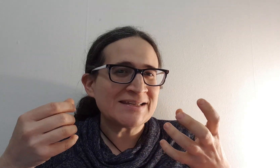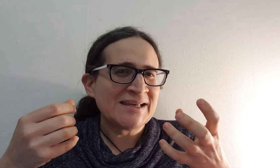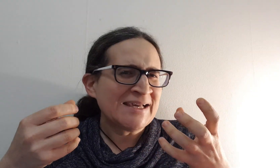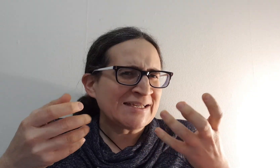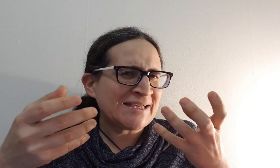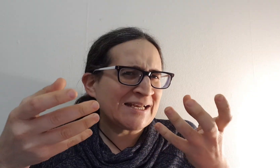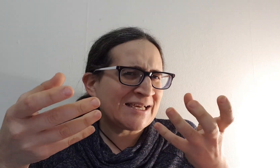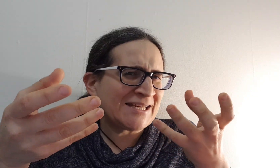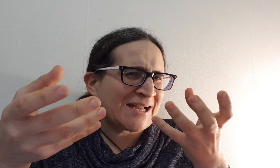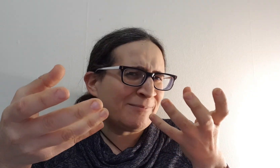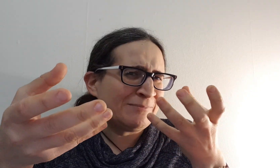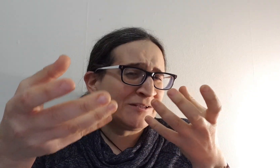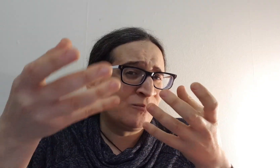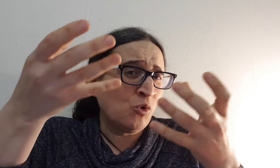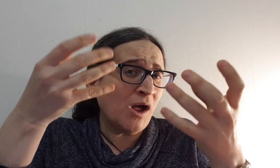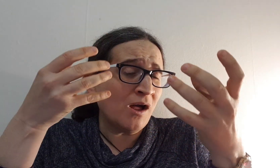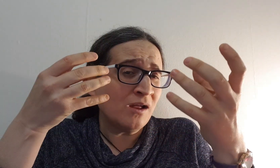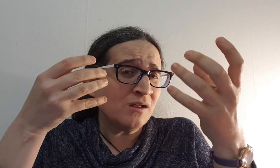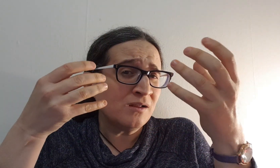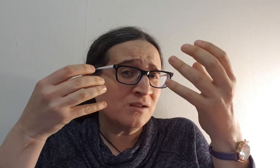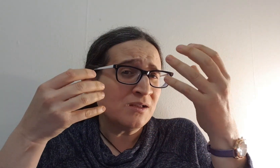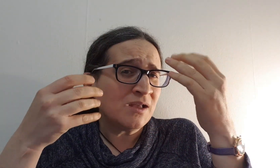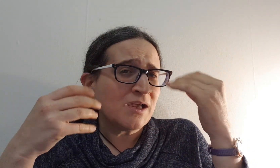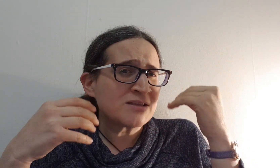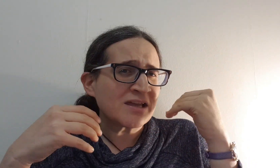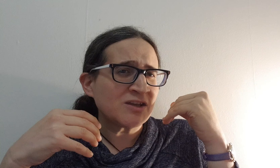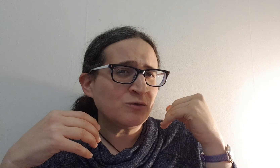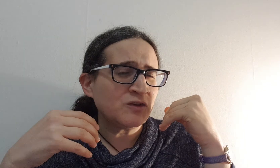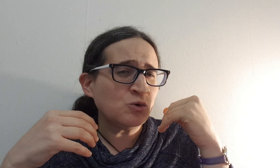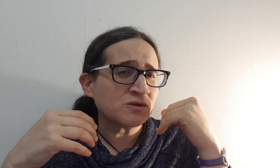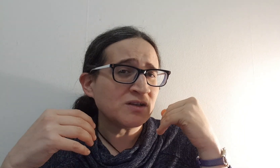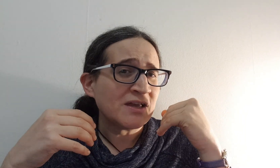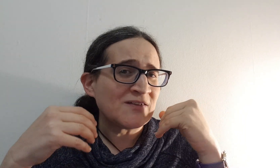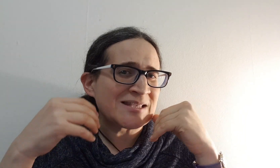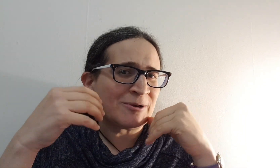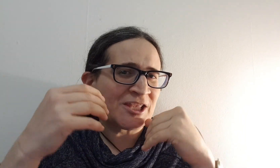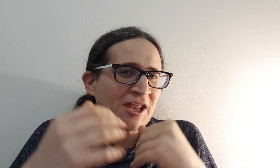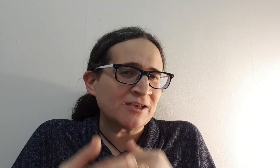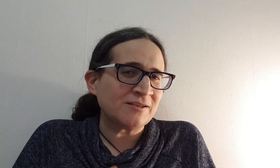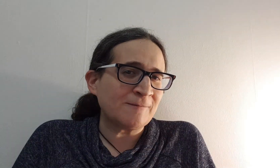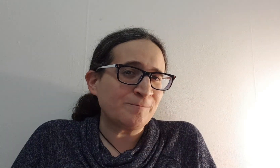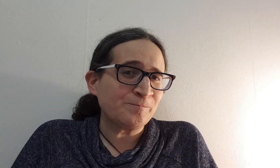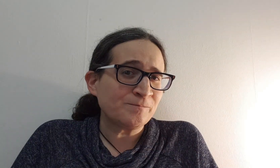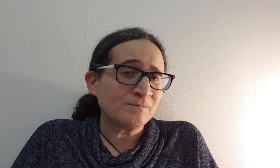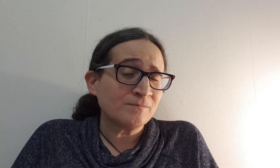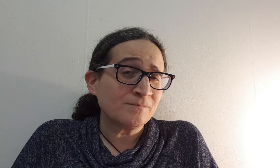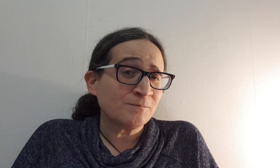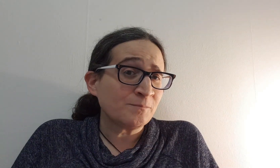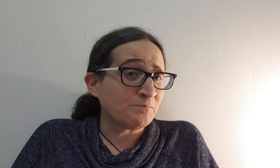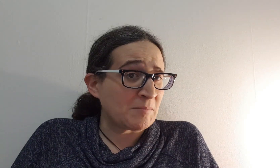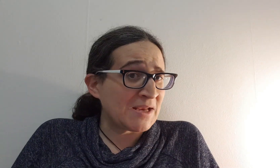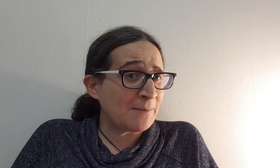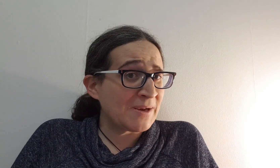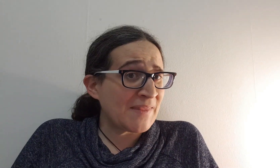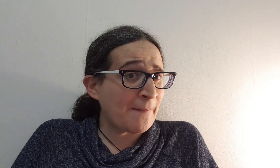כדי לקבל בתמורה את החיוביות ואת המתנה חינם במילה הבן אדם